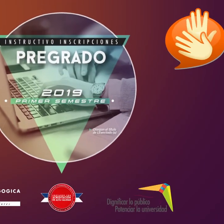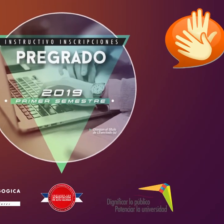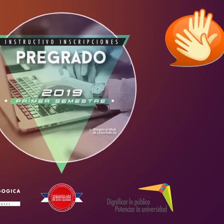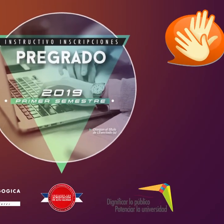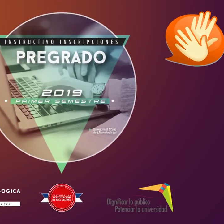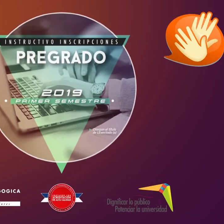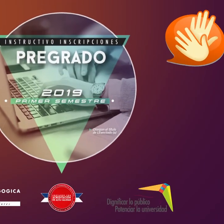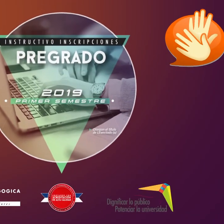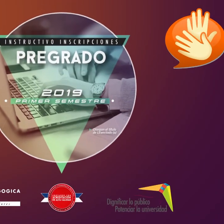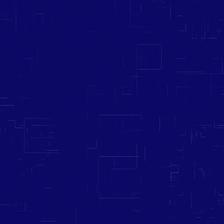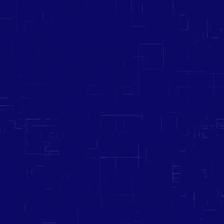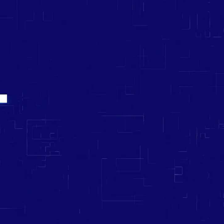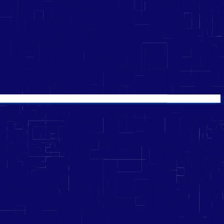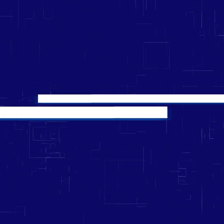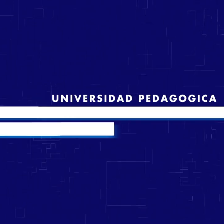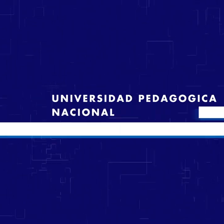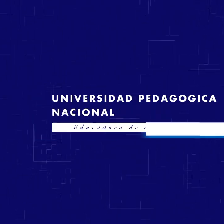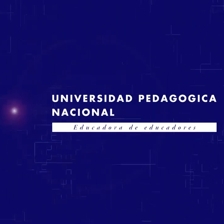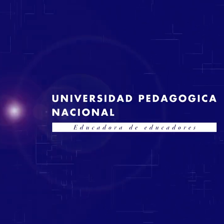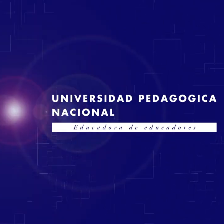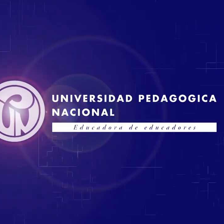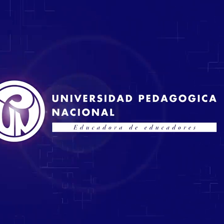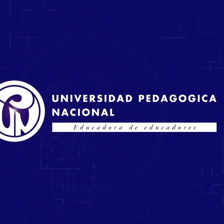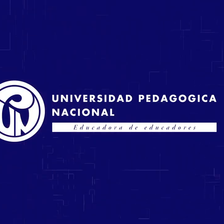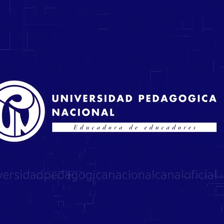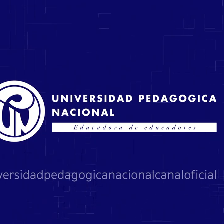Gracias por ver el video.